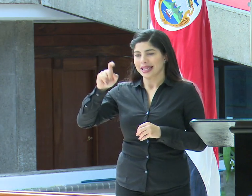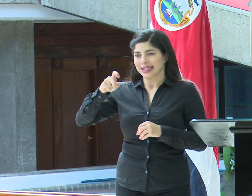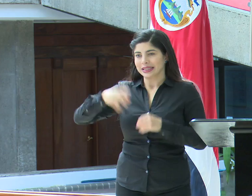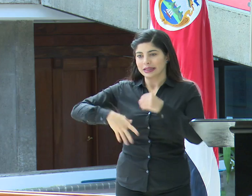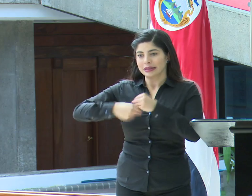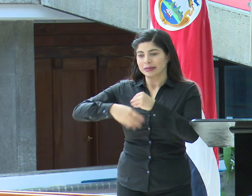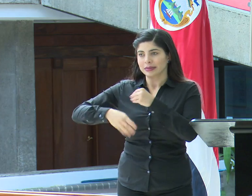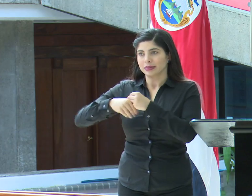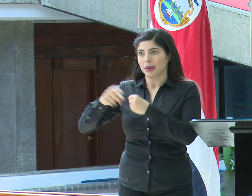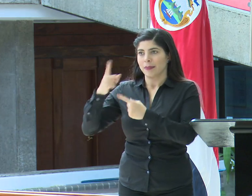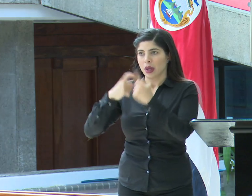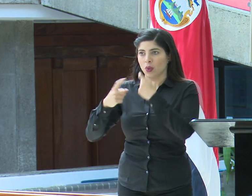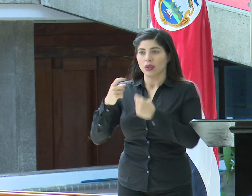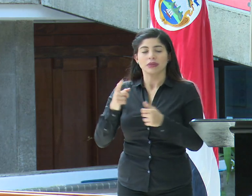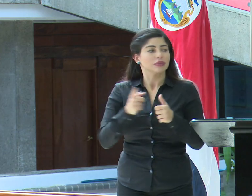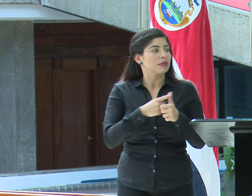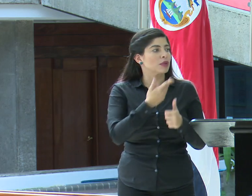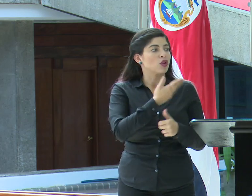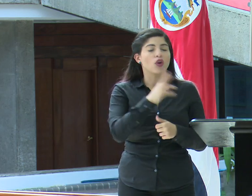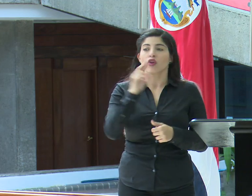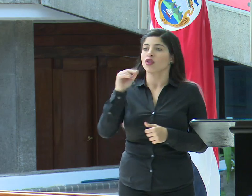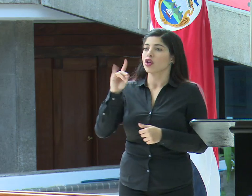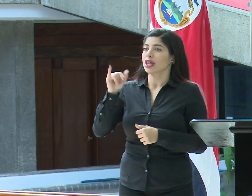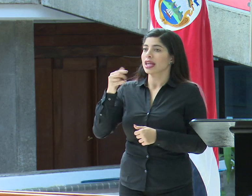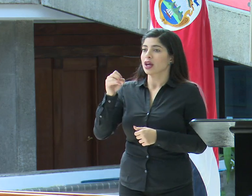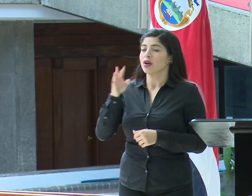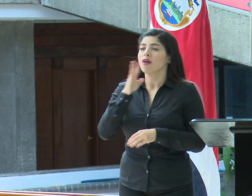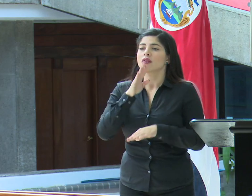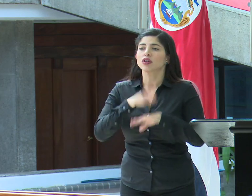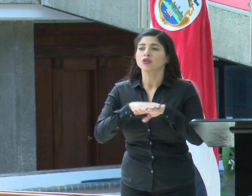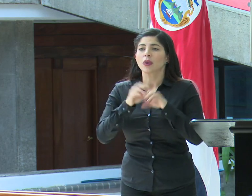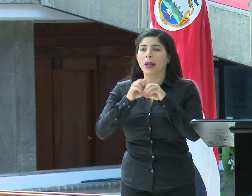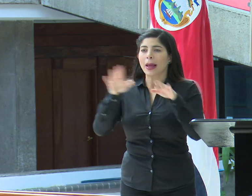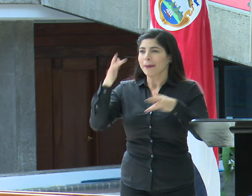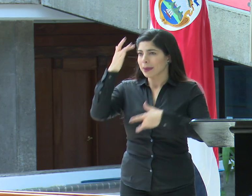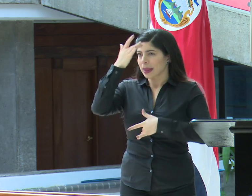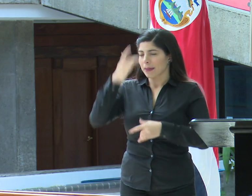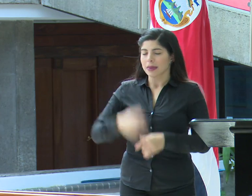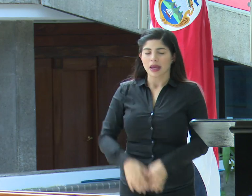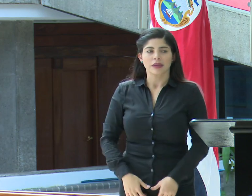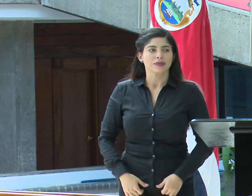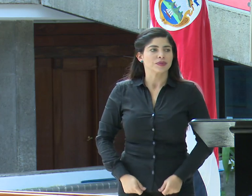consultas particulares. Don Rodrigo, a ver si nos podemos referir a anexo epidemiológico.